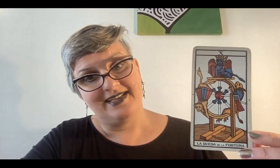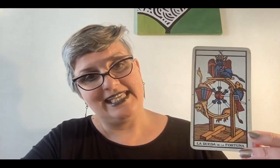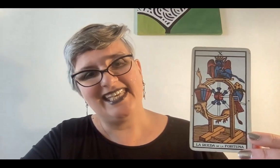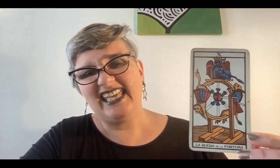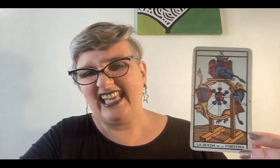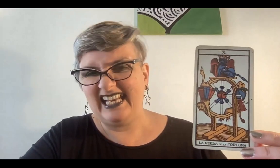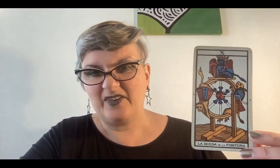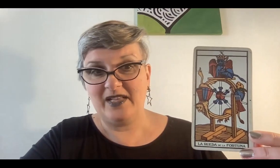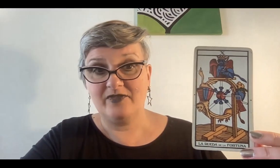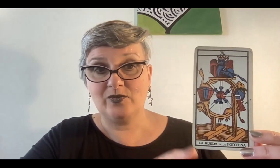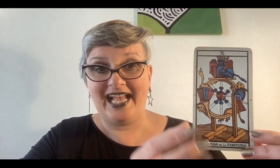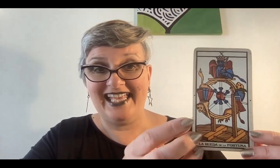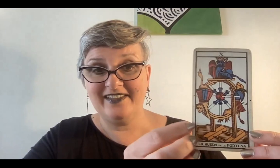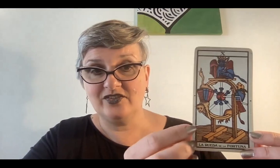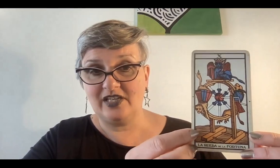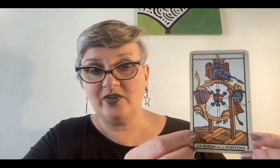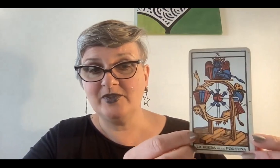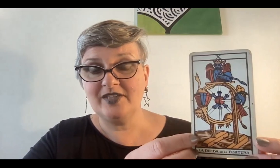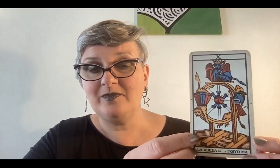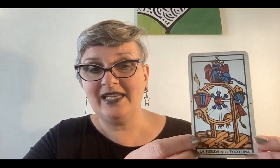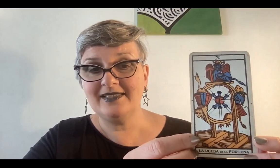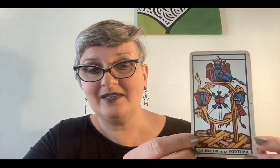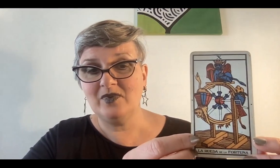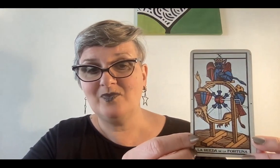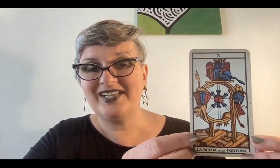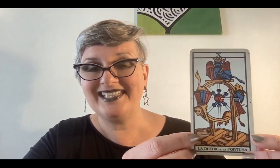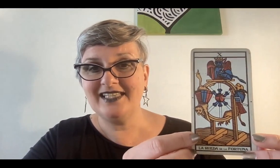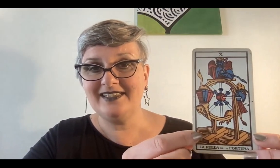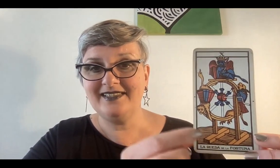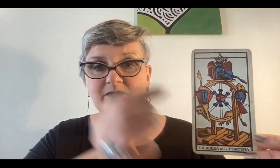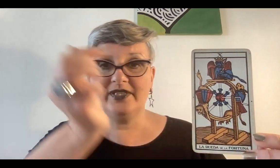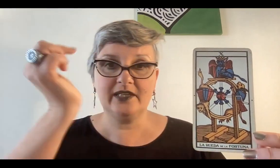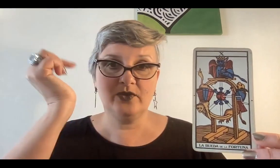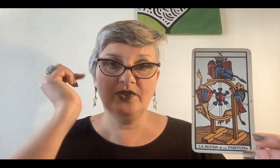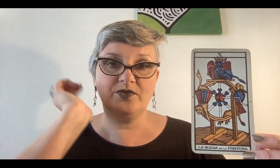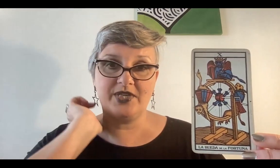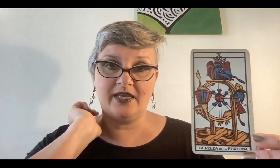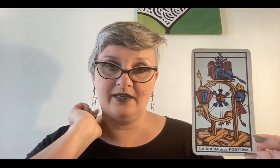¿Y qué es la rueda de la fortuna? Esto, te lo estoy mostrando y mira el símbolo porque ya este símbolo está actuando en tu psique.